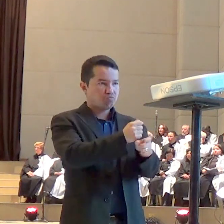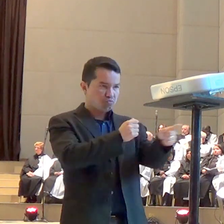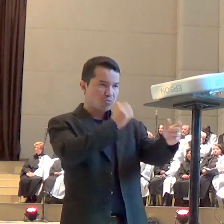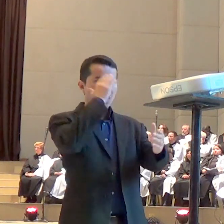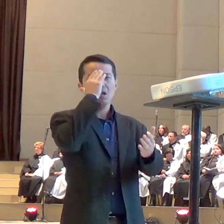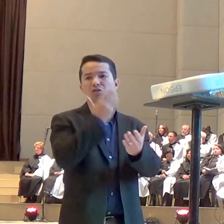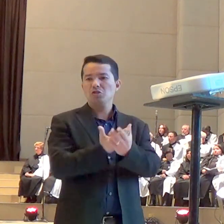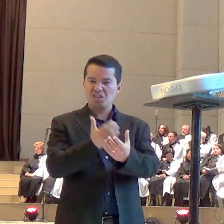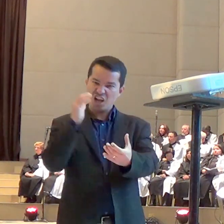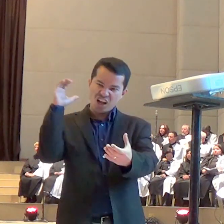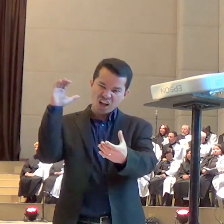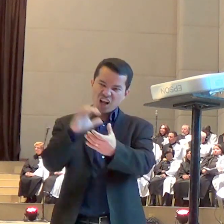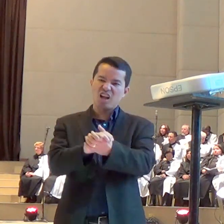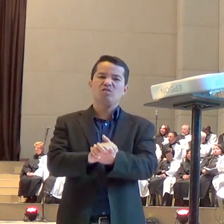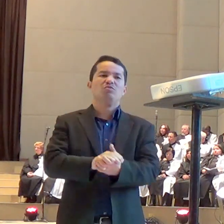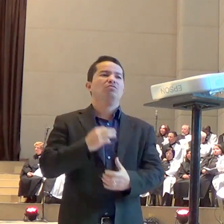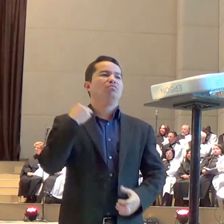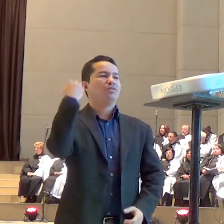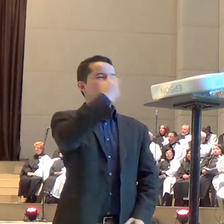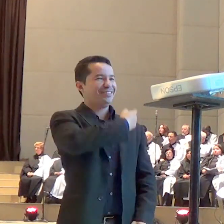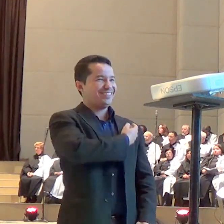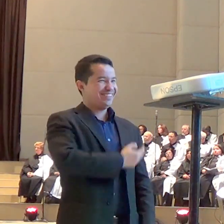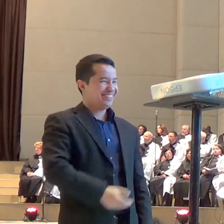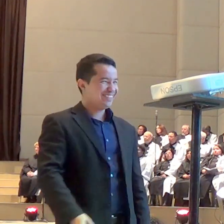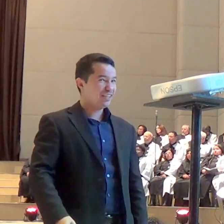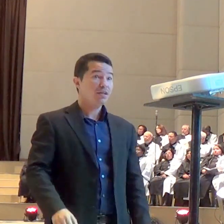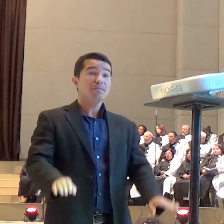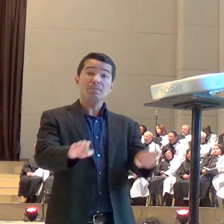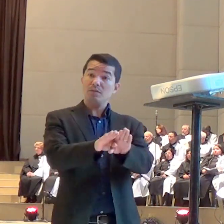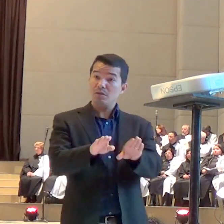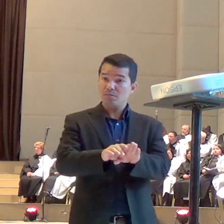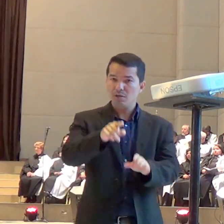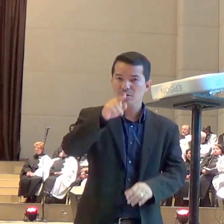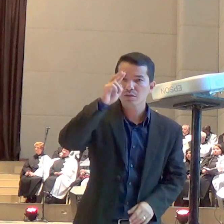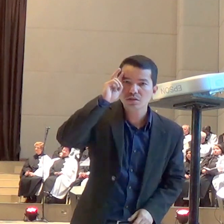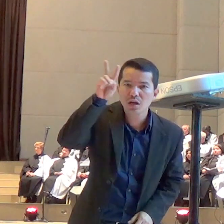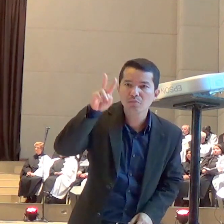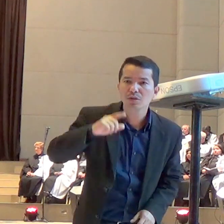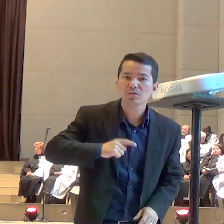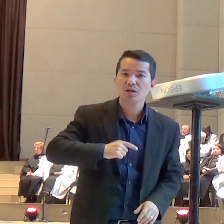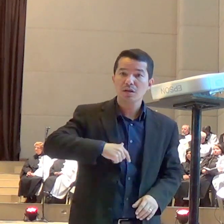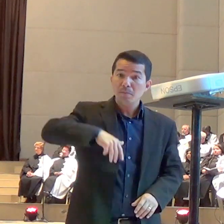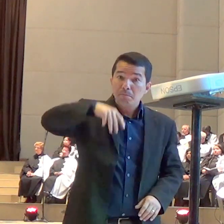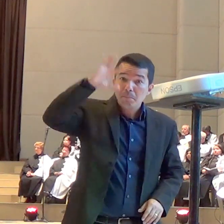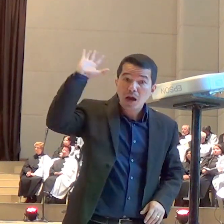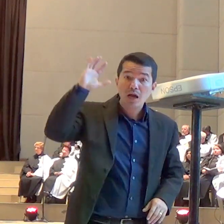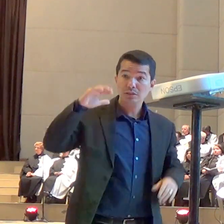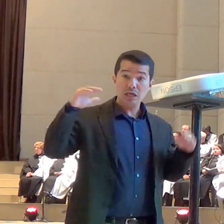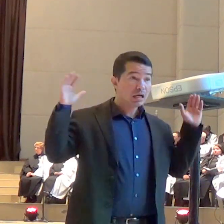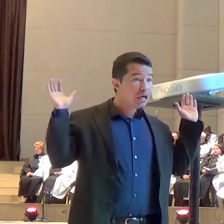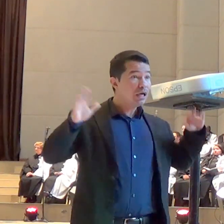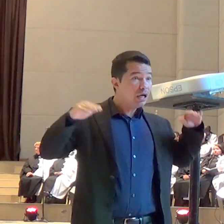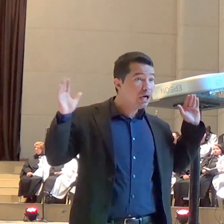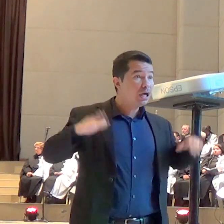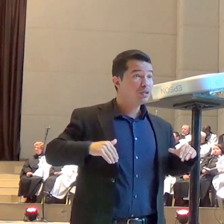A gente vai encontrar em outras situações os anjos se revelando também através de